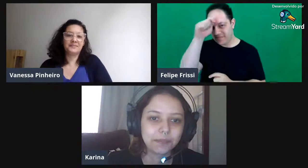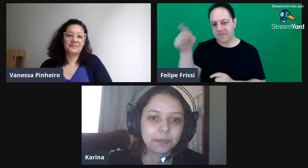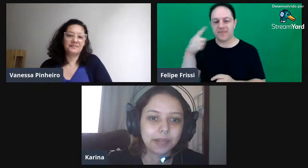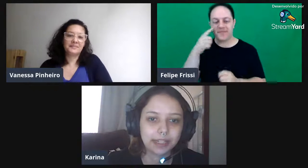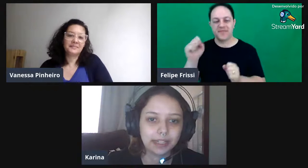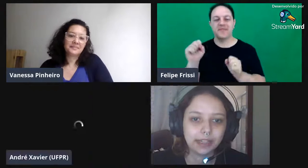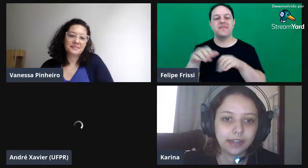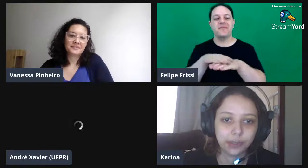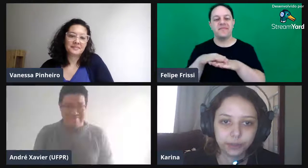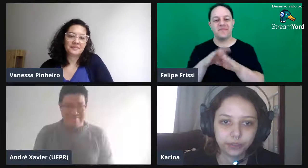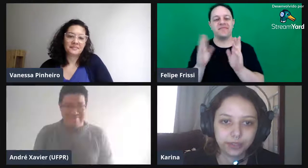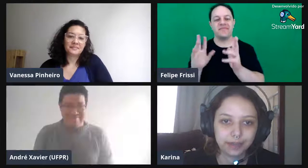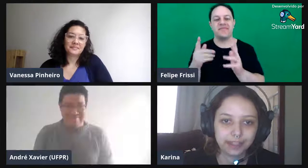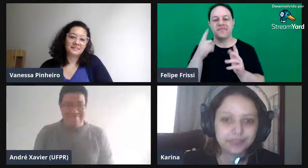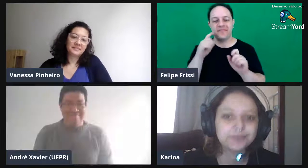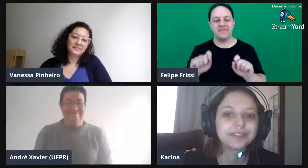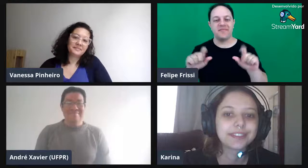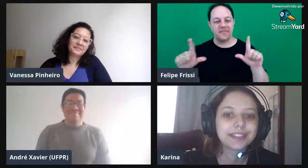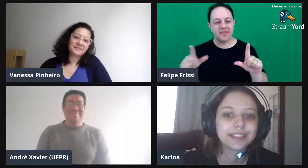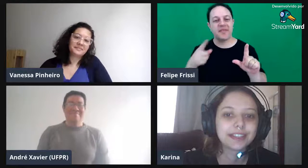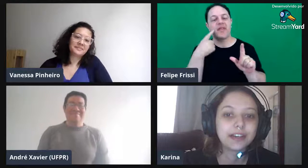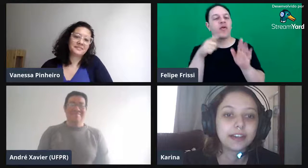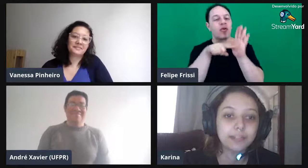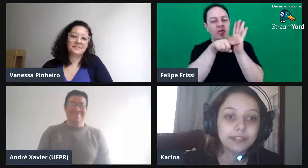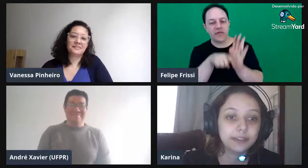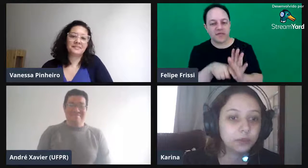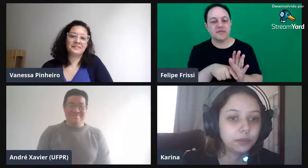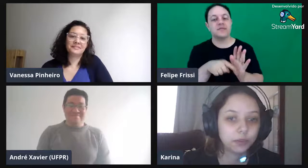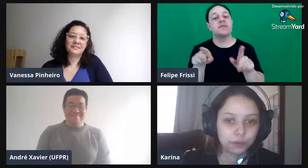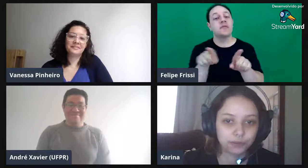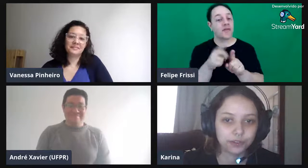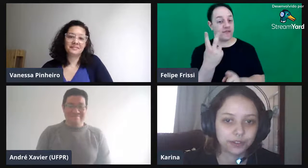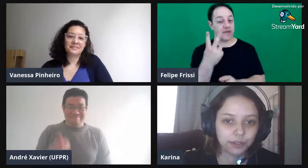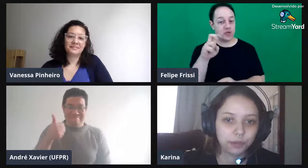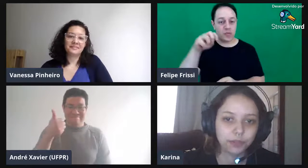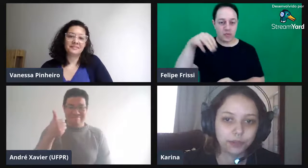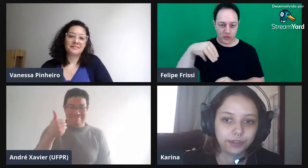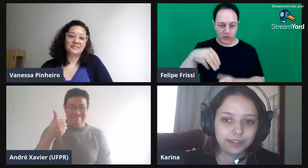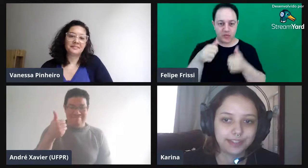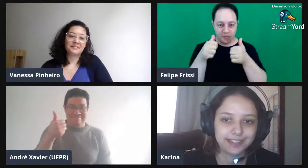para ele arguir o seu trabalho. 25 minutos, professor, do como da outra vez.